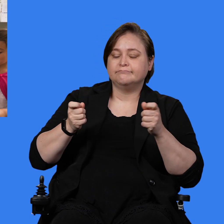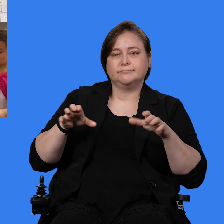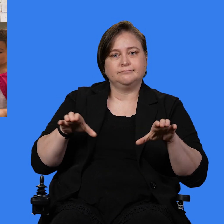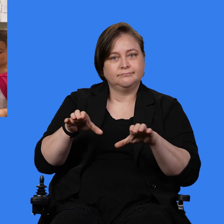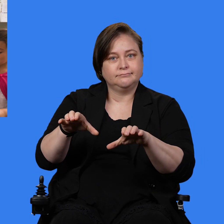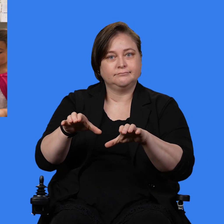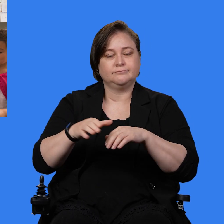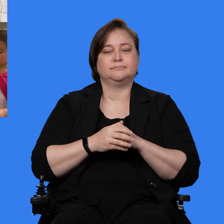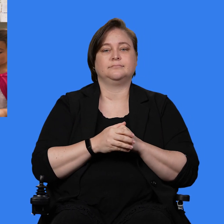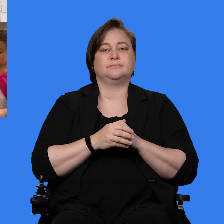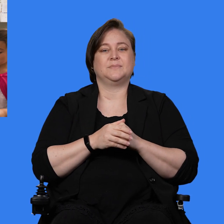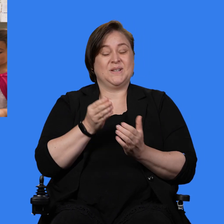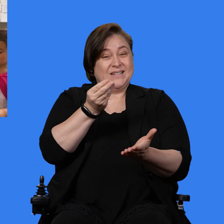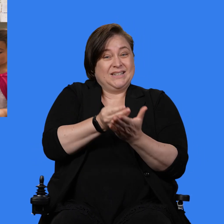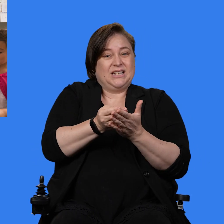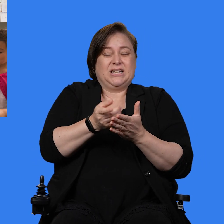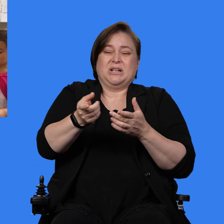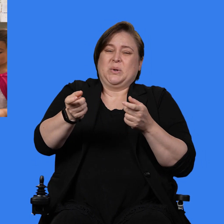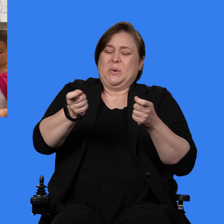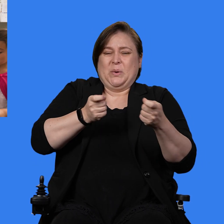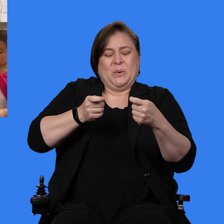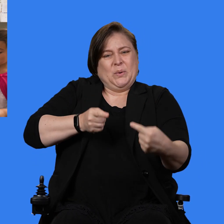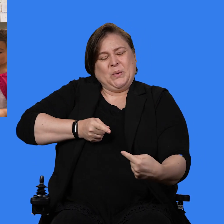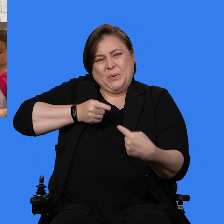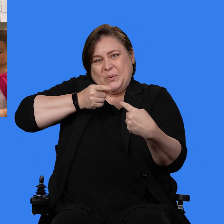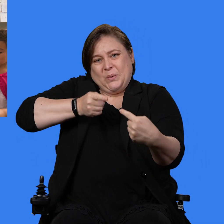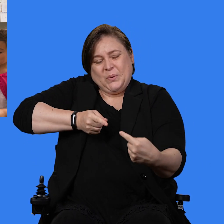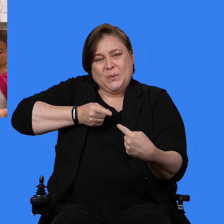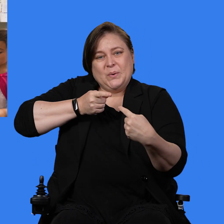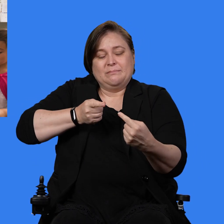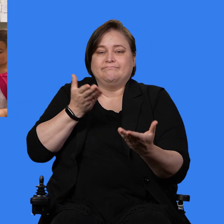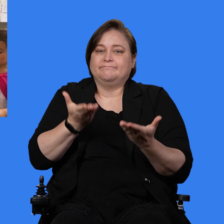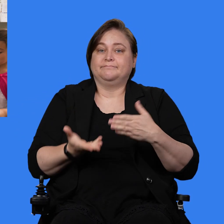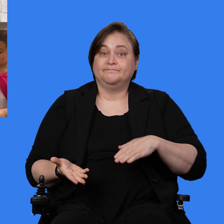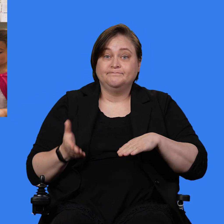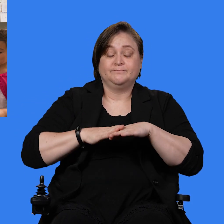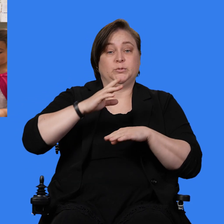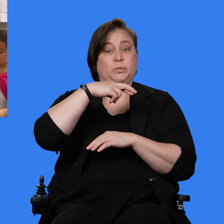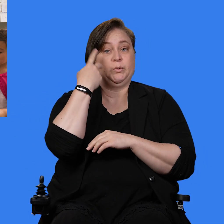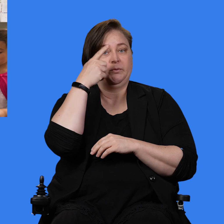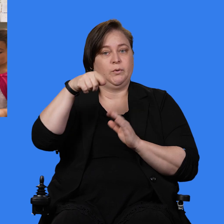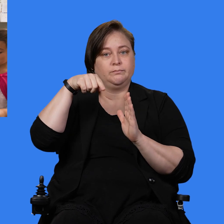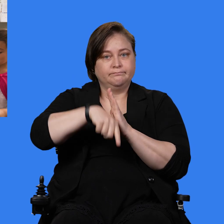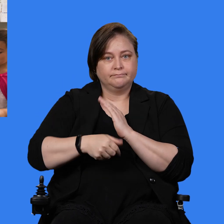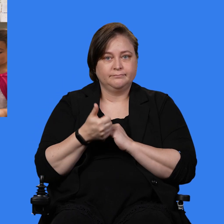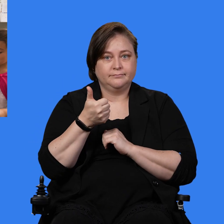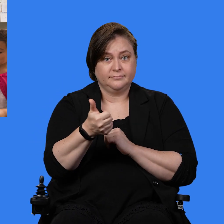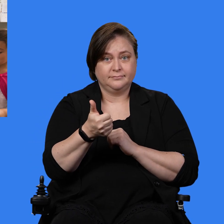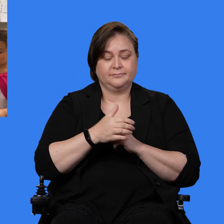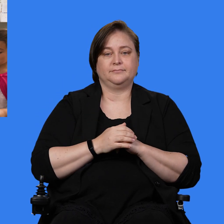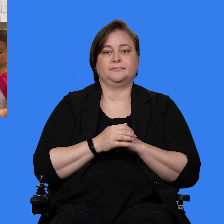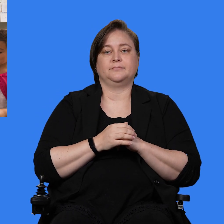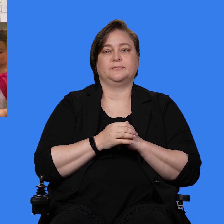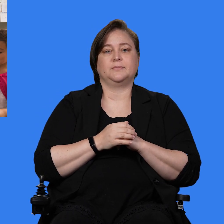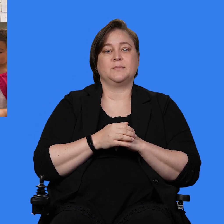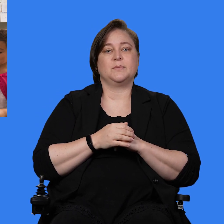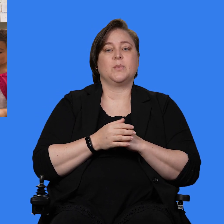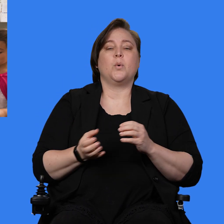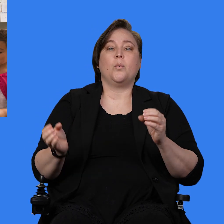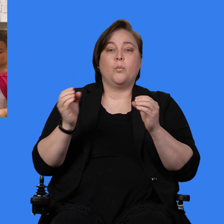Un problema financiero puede aumentarle a una persona el riesgo de suicidio. Tener un ingreso del hogar más alto les permite